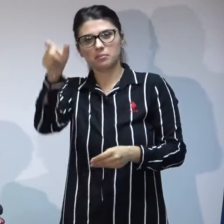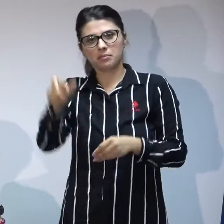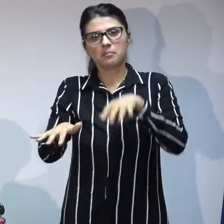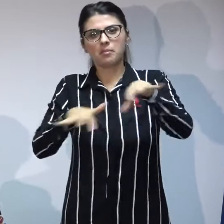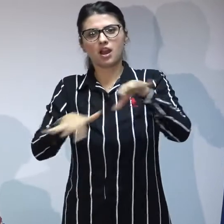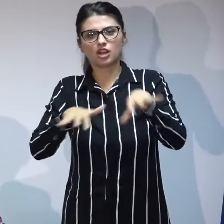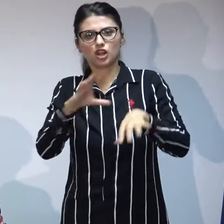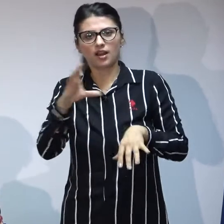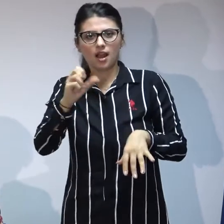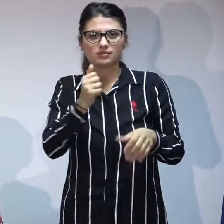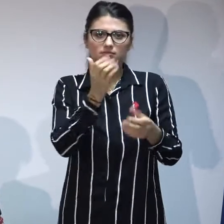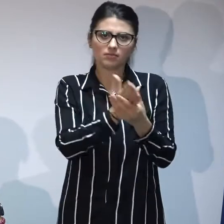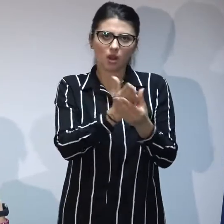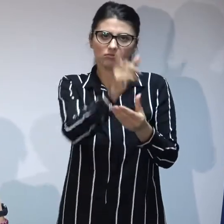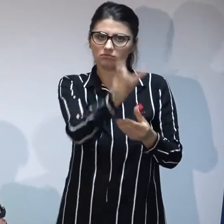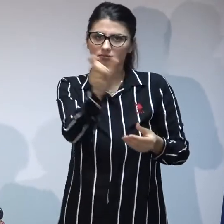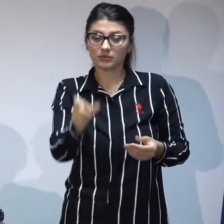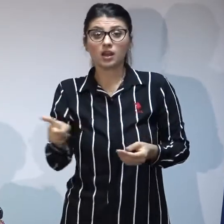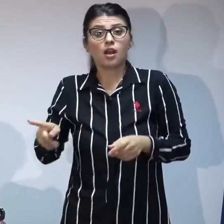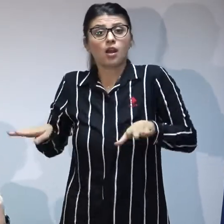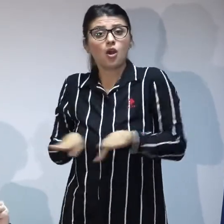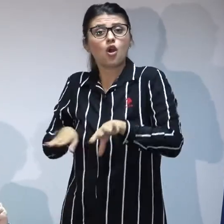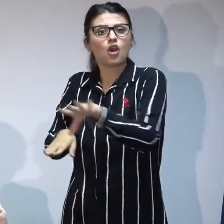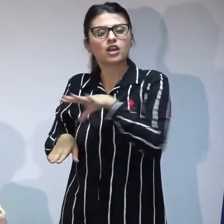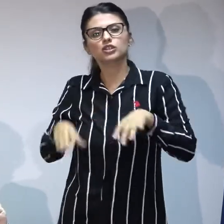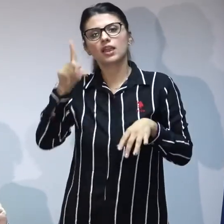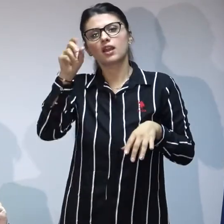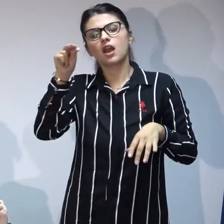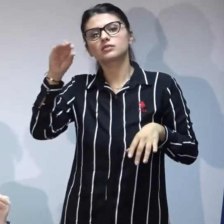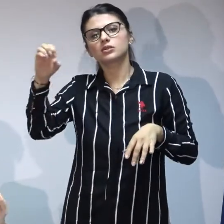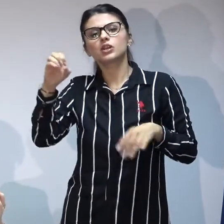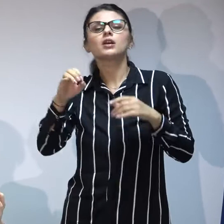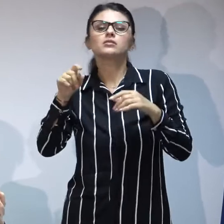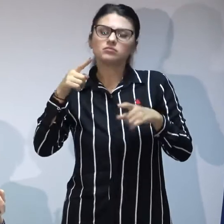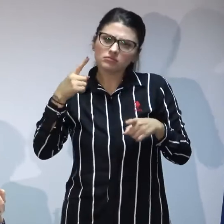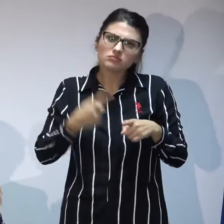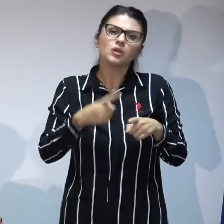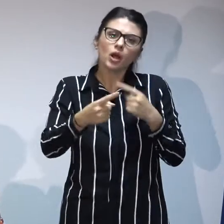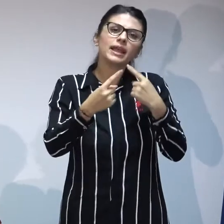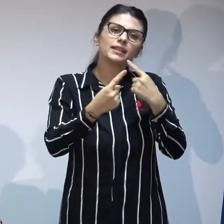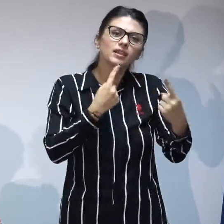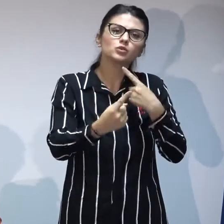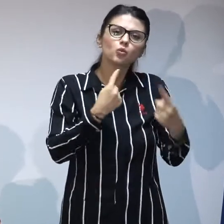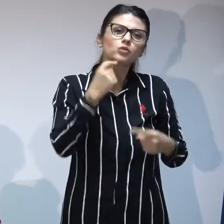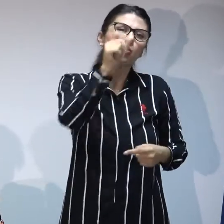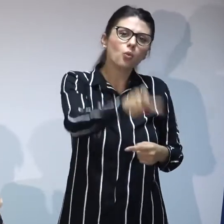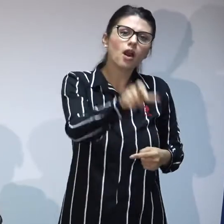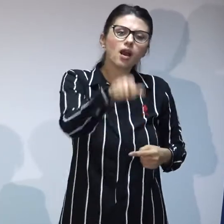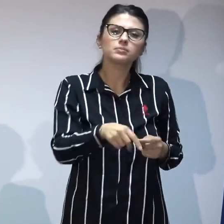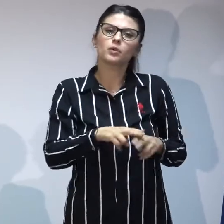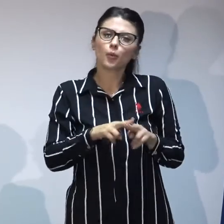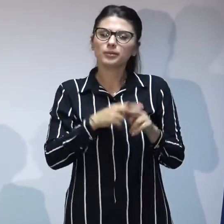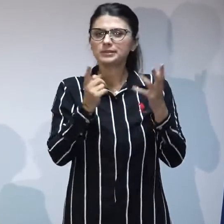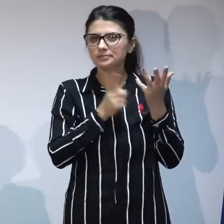de la Direcția de Protecție a Copilului discută cu acești oameni de la chestiuni de principiu de înțelegere a